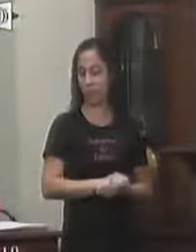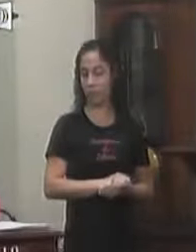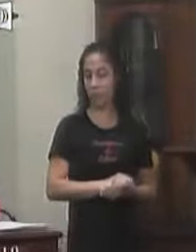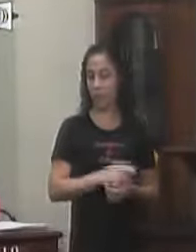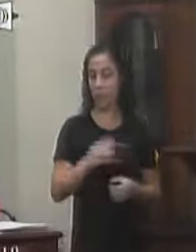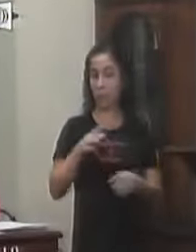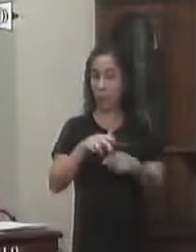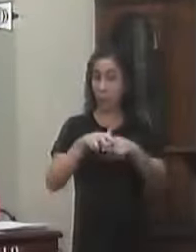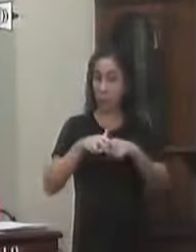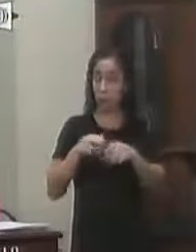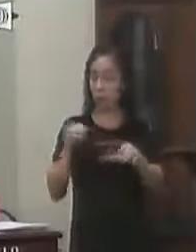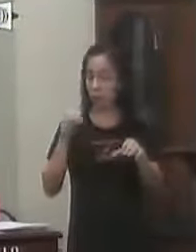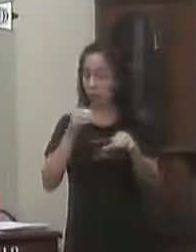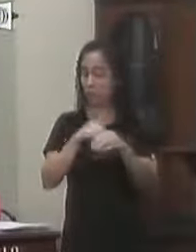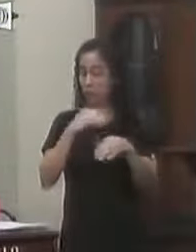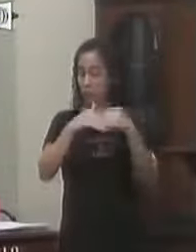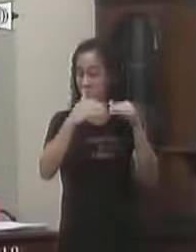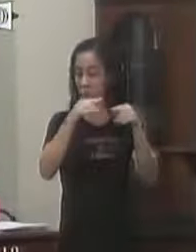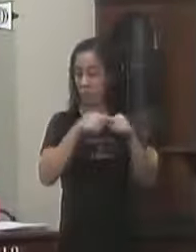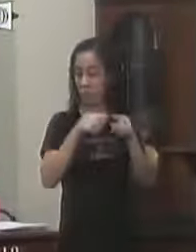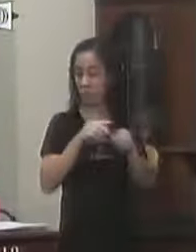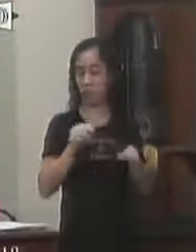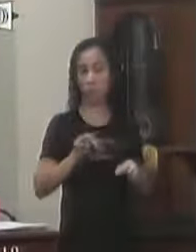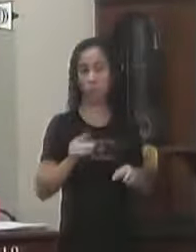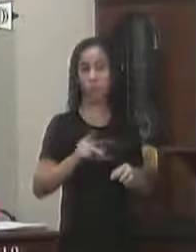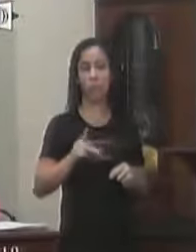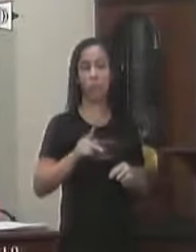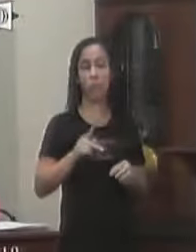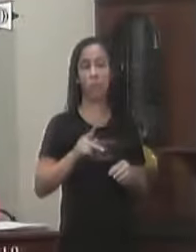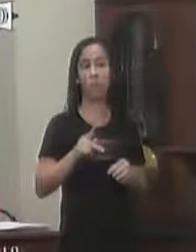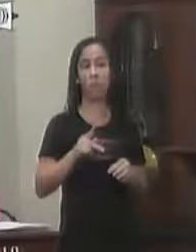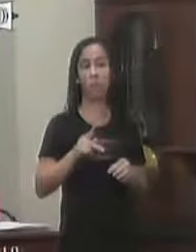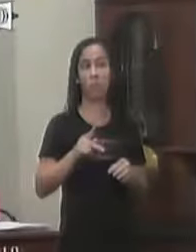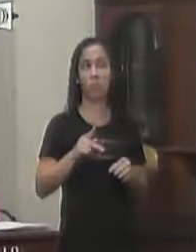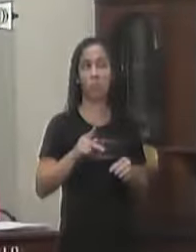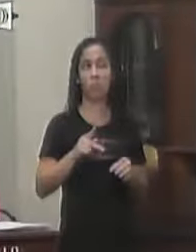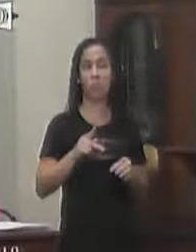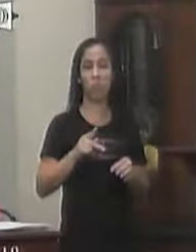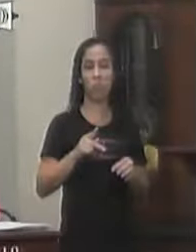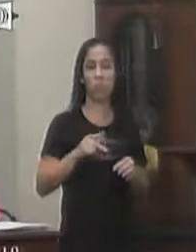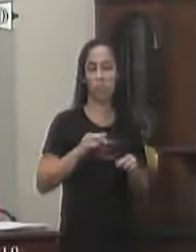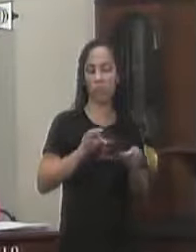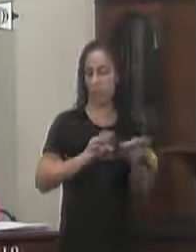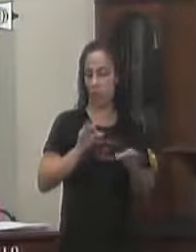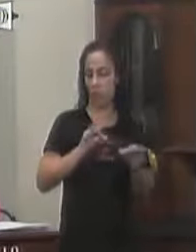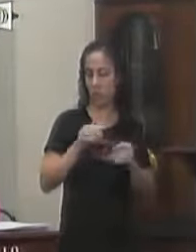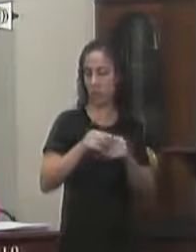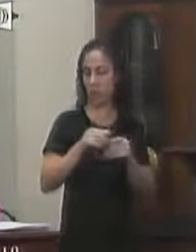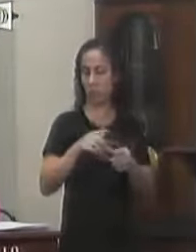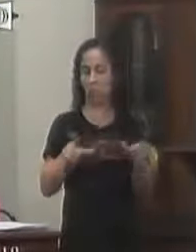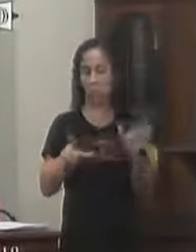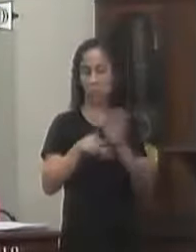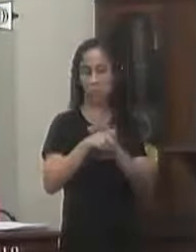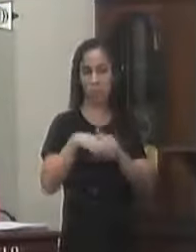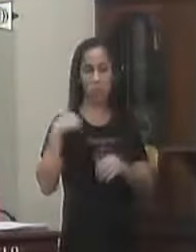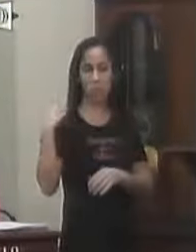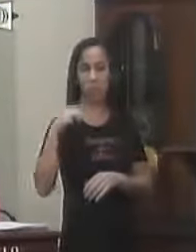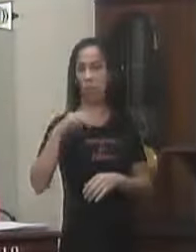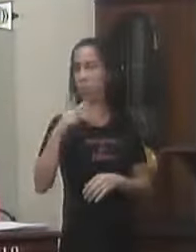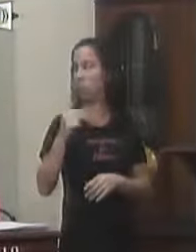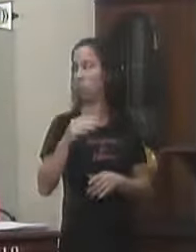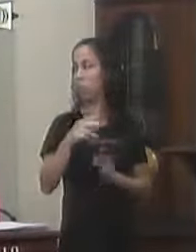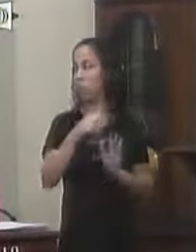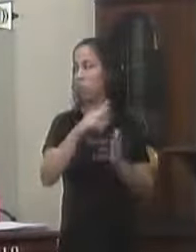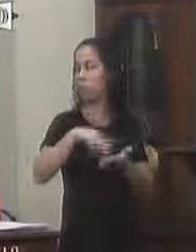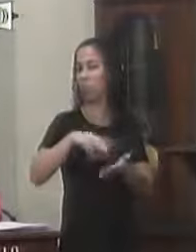Voto pela regular Tramitação Do presidente Projeto de lei ordinária Sugerindo a sua aprovação Sala das comissões Nove de abril Vereador Michele Cabral É